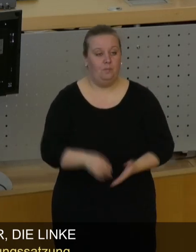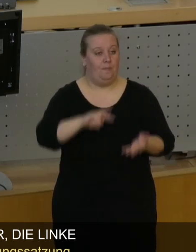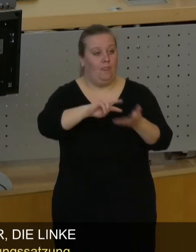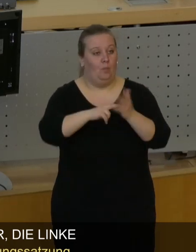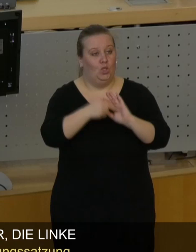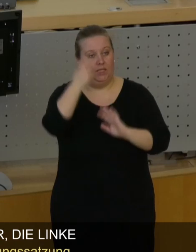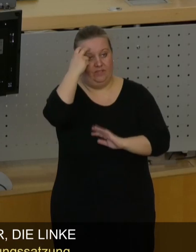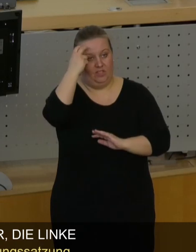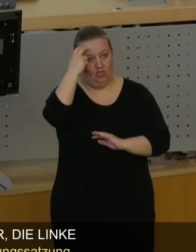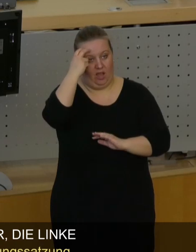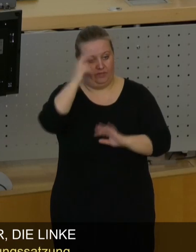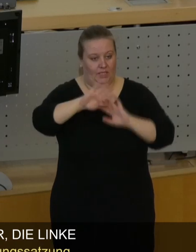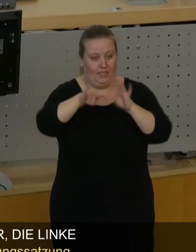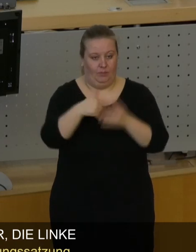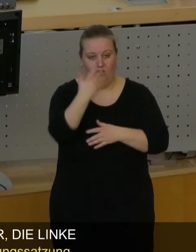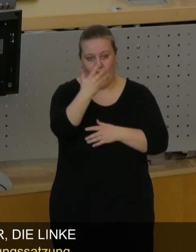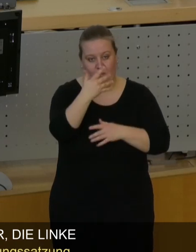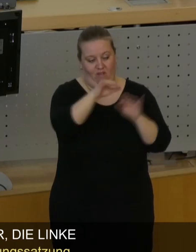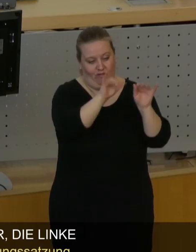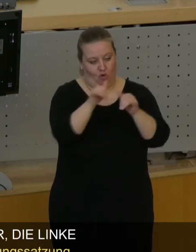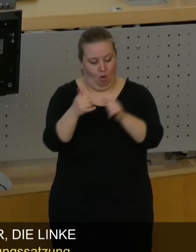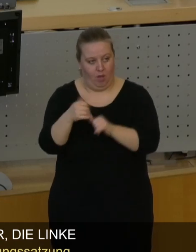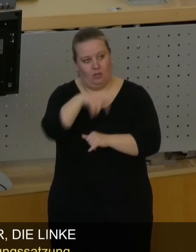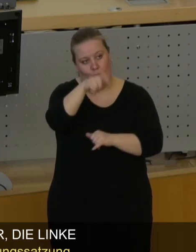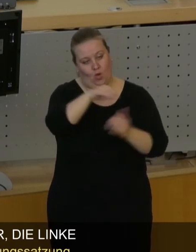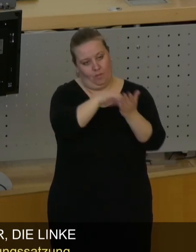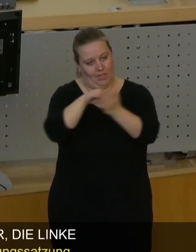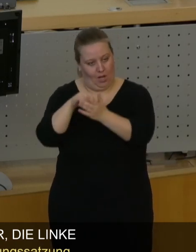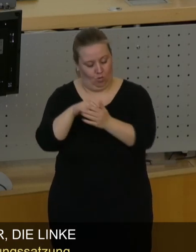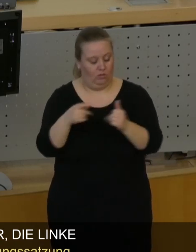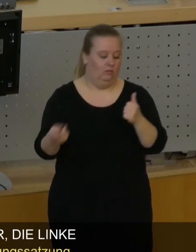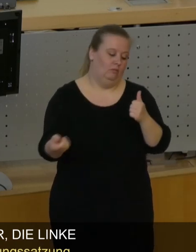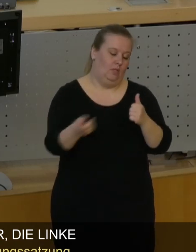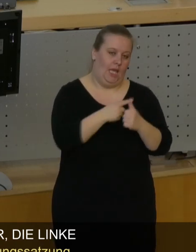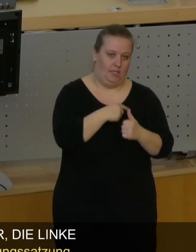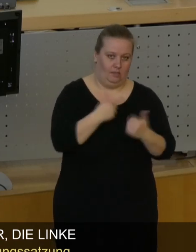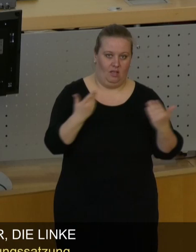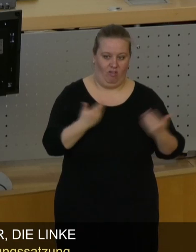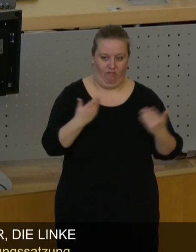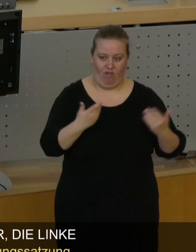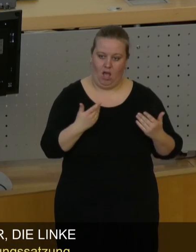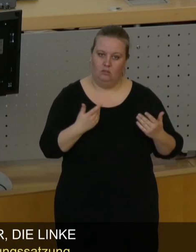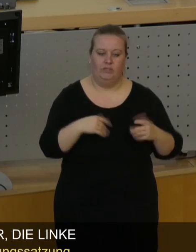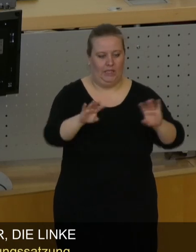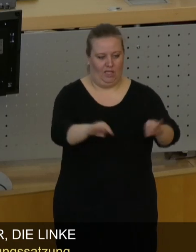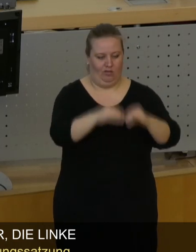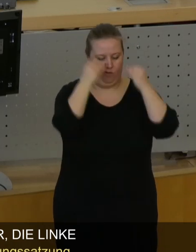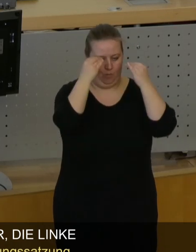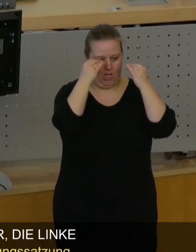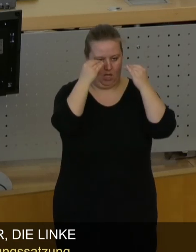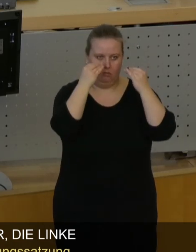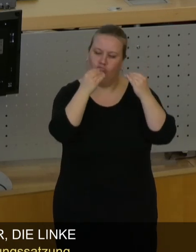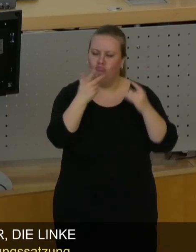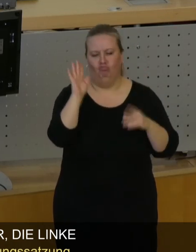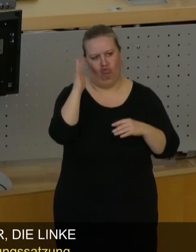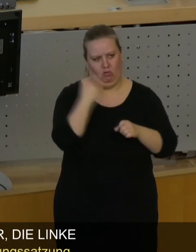wären derzeit fünf Formen der Bürgerbeteiligung unterschieden. Die erste Stufe, das ist das bloße Informieren. Das